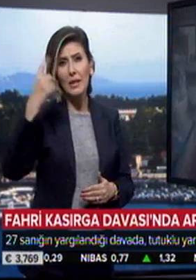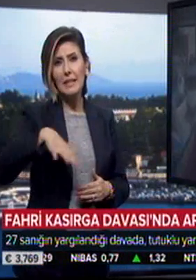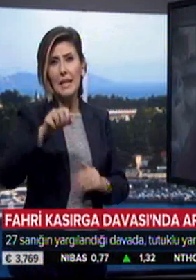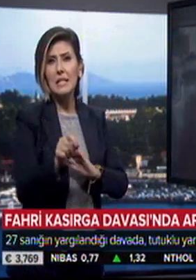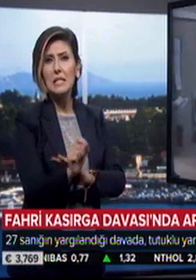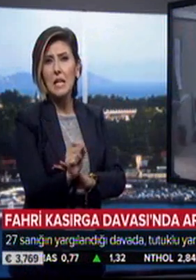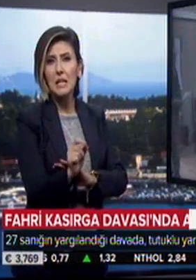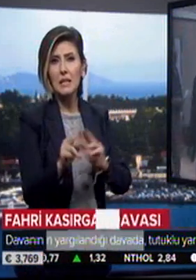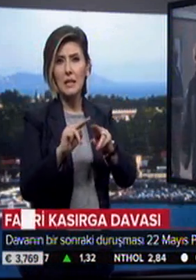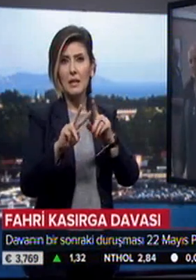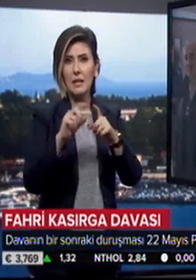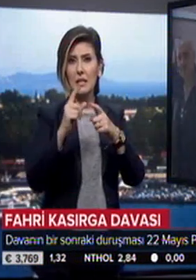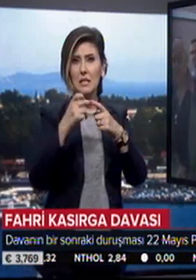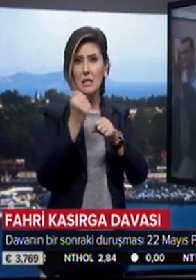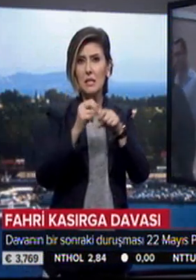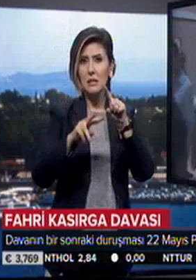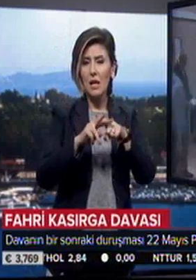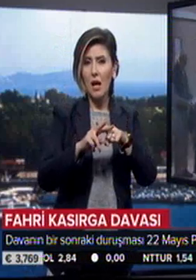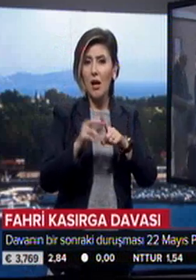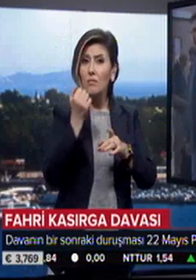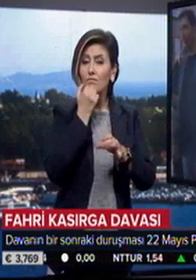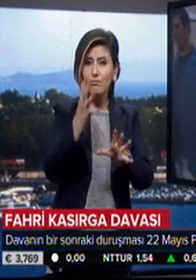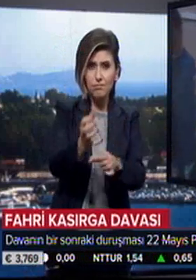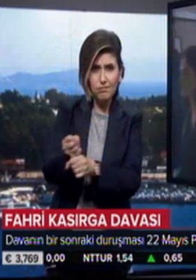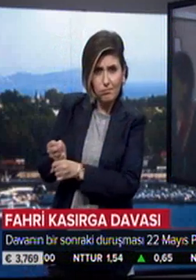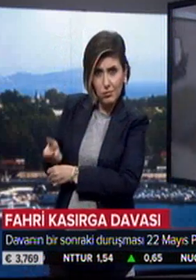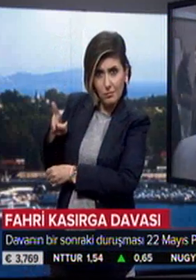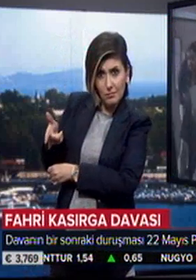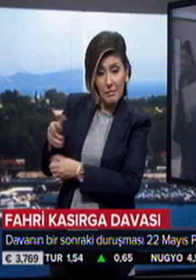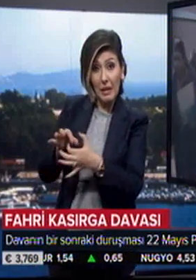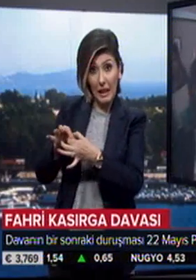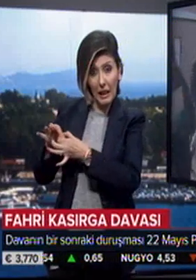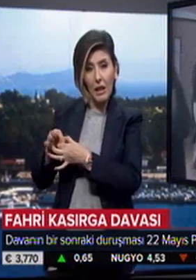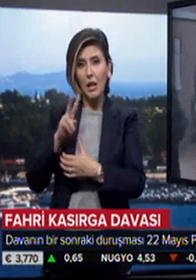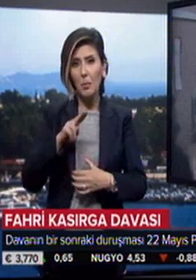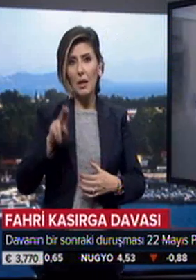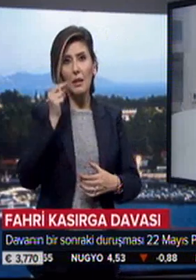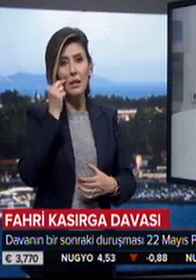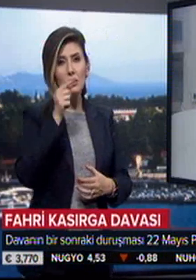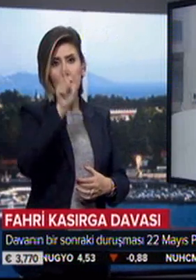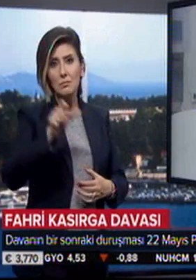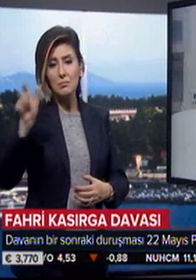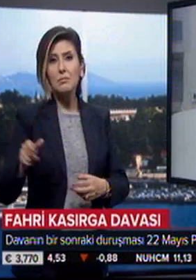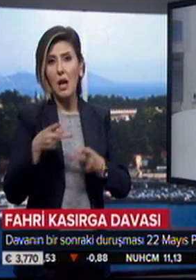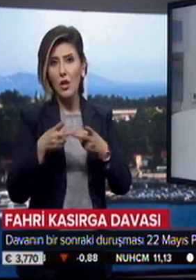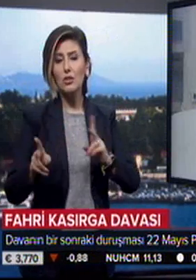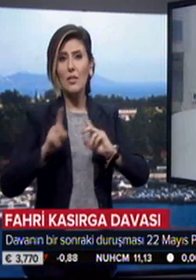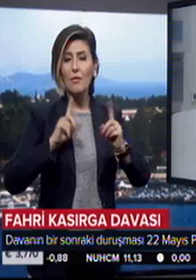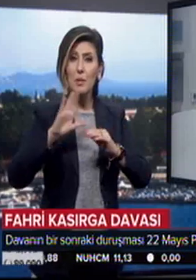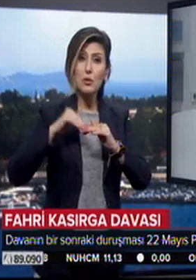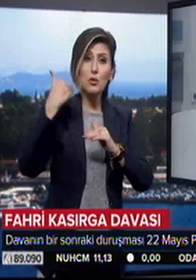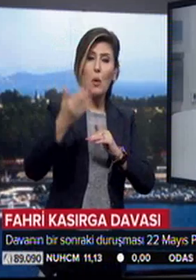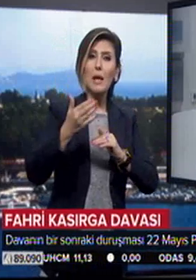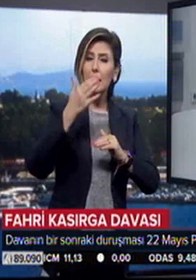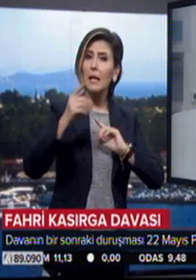Cumhurbaşkanlığı Genel Sekreteri Fahri Kasırgan'ın alıkonulmasıyla ilgili olarak 27 sanık hakkında açılan davanın bir